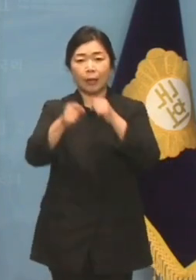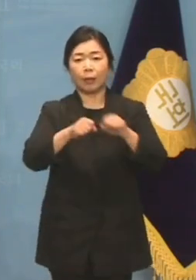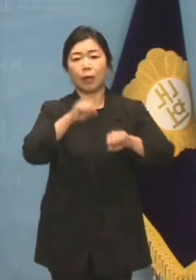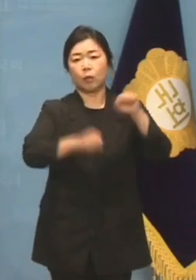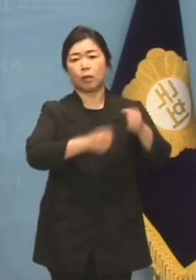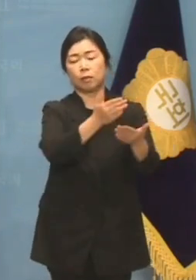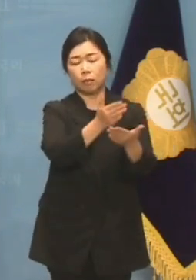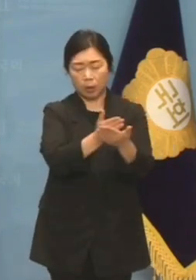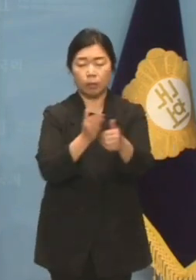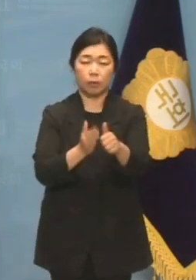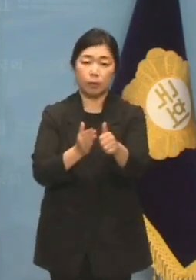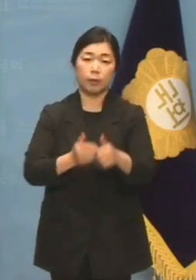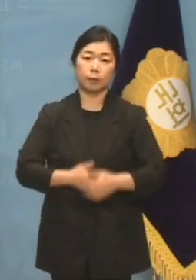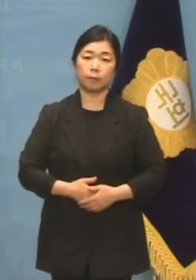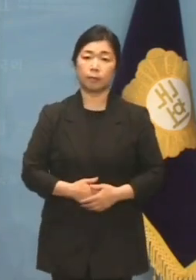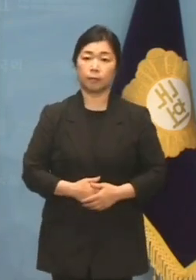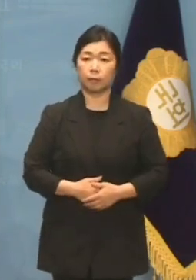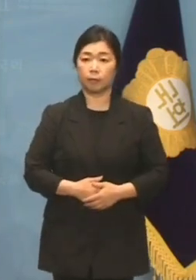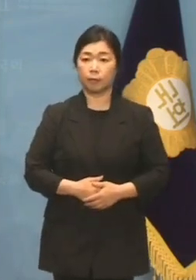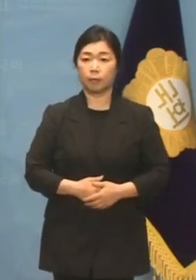되지 말아야 합니다.